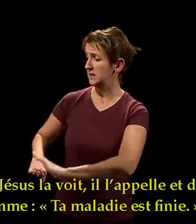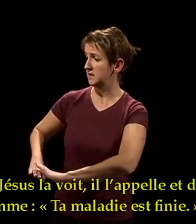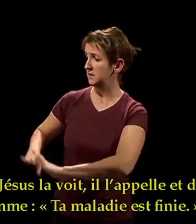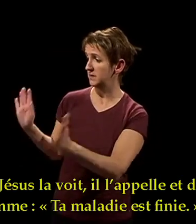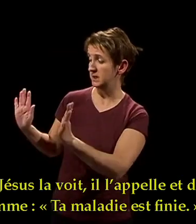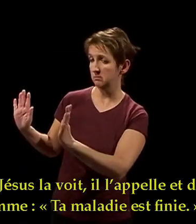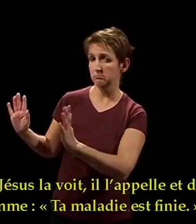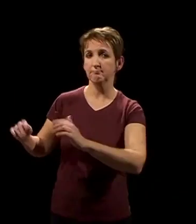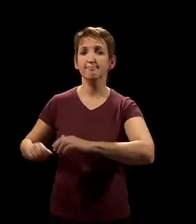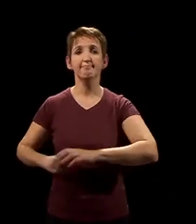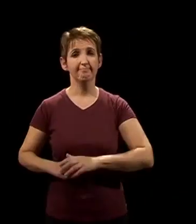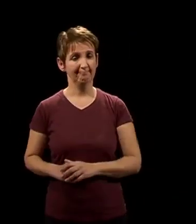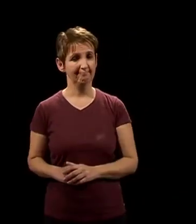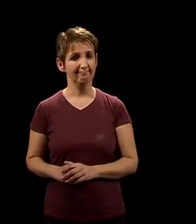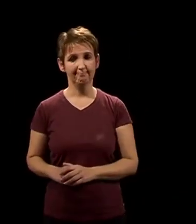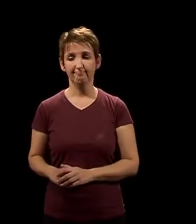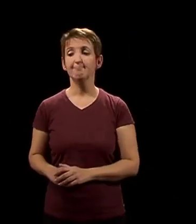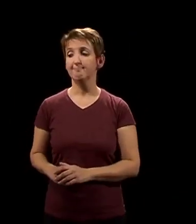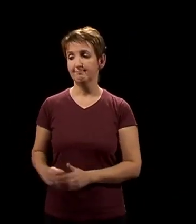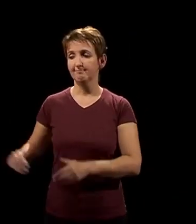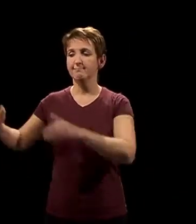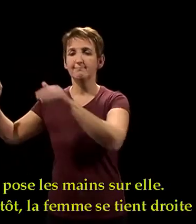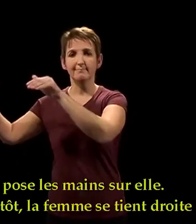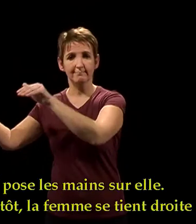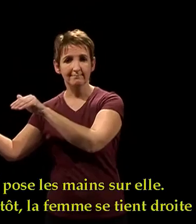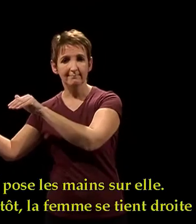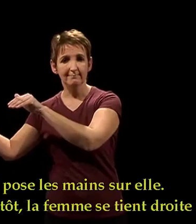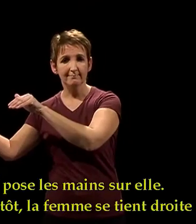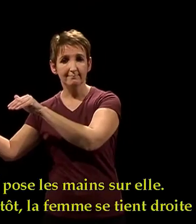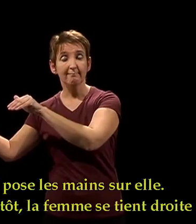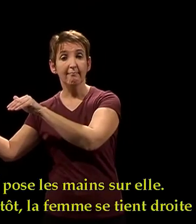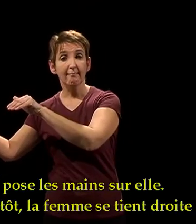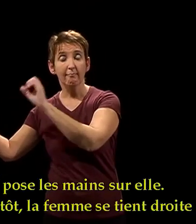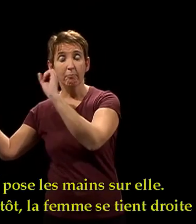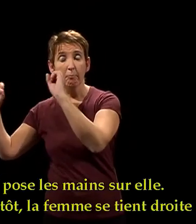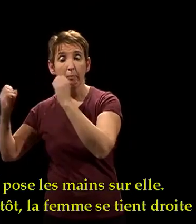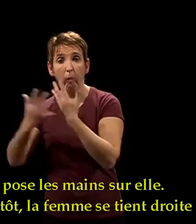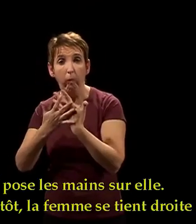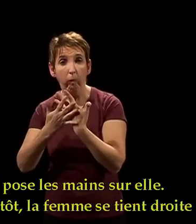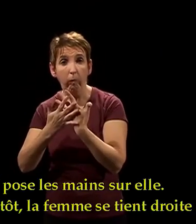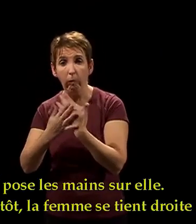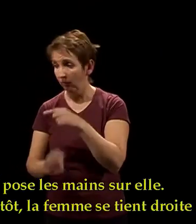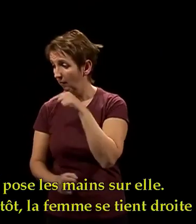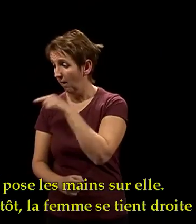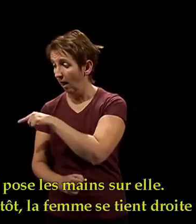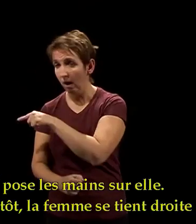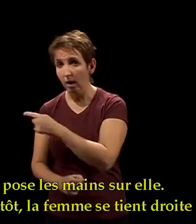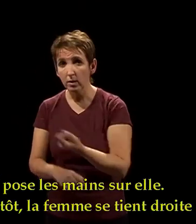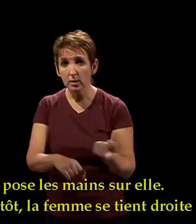dit à la femme « Ta maladie est finie. » Il pose les mains sur elle. Aussitôt, la femme